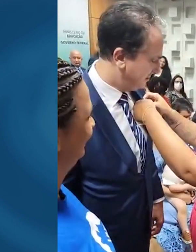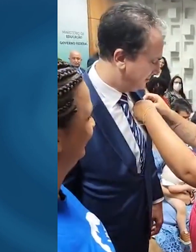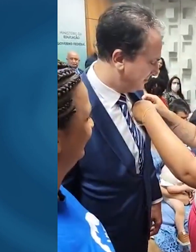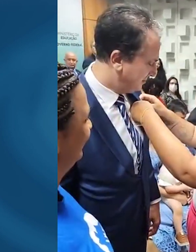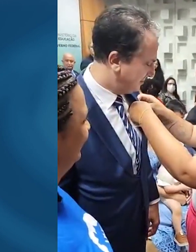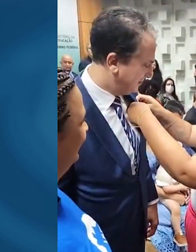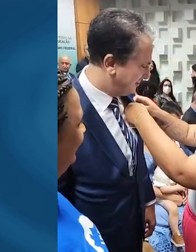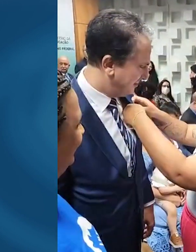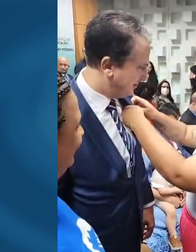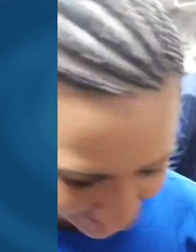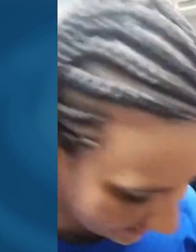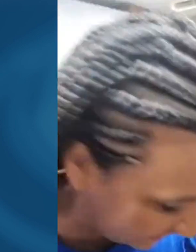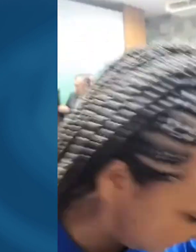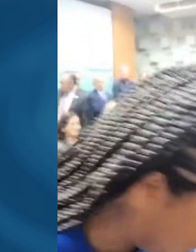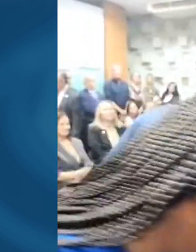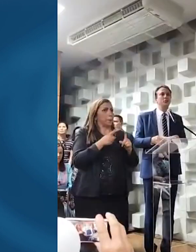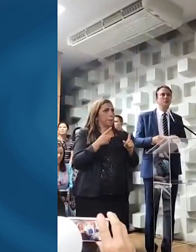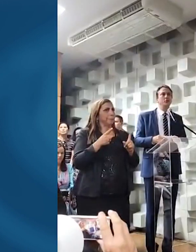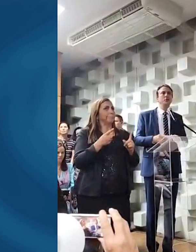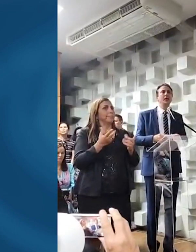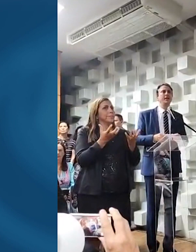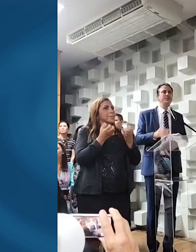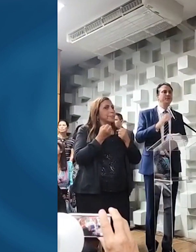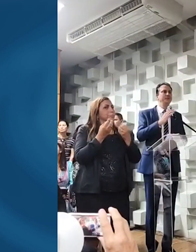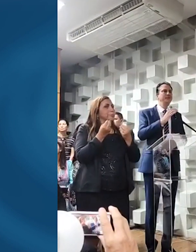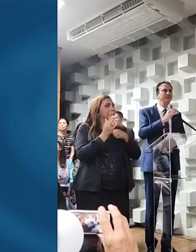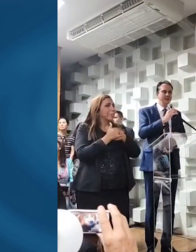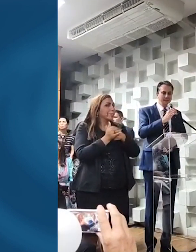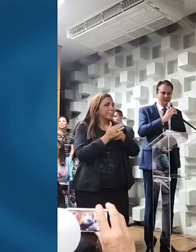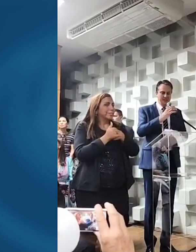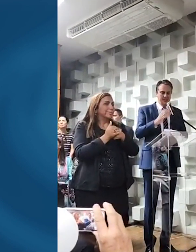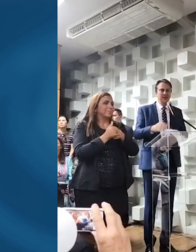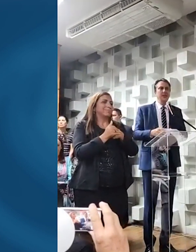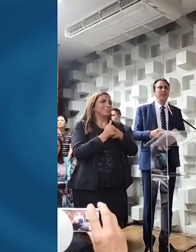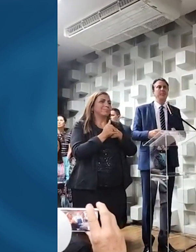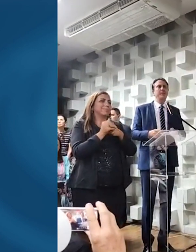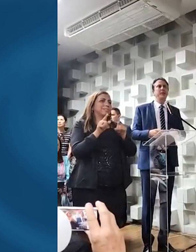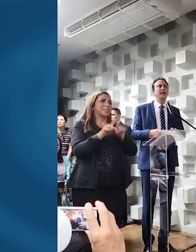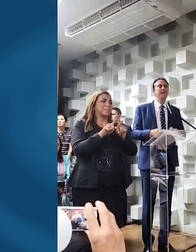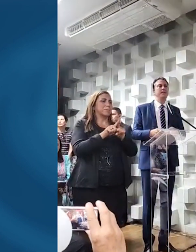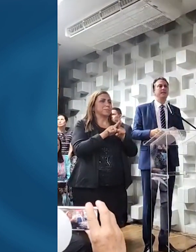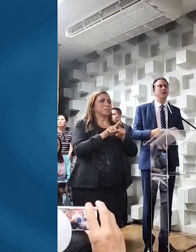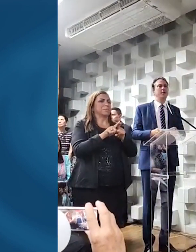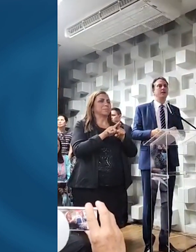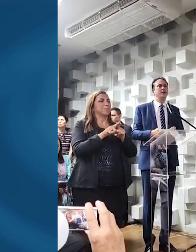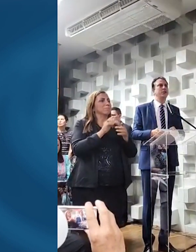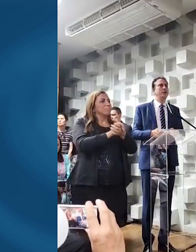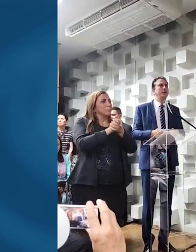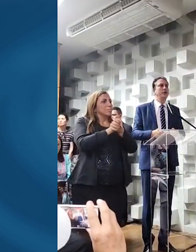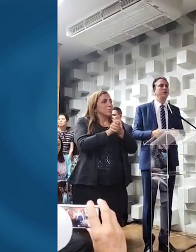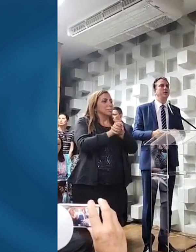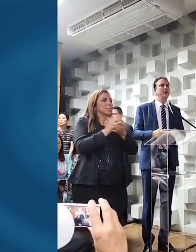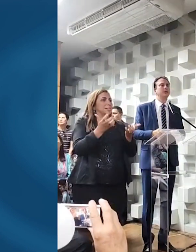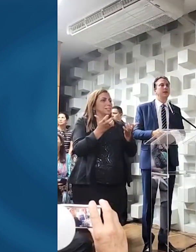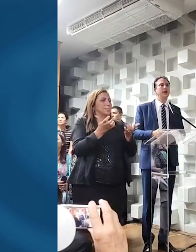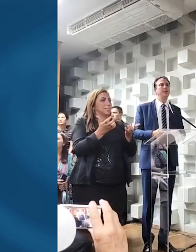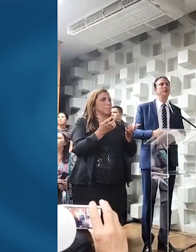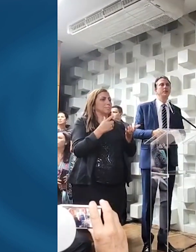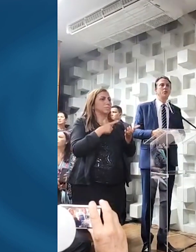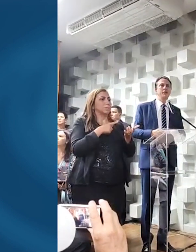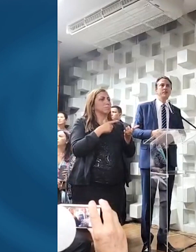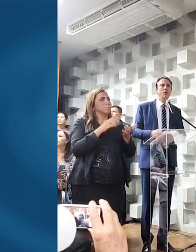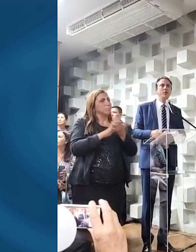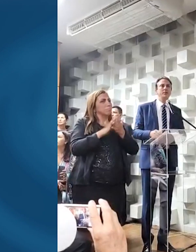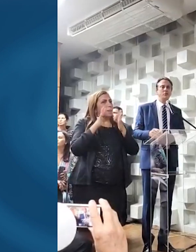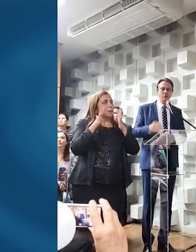representantes de entidades estudantis. O novo ministro começou seu discurso saudando os professores. Queria aqui cumprimentar e